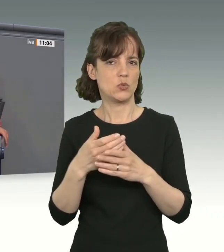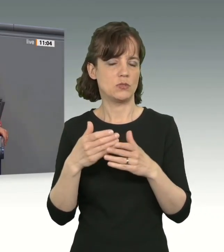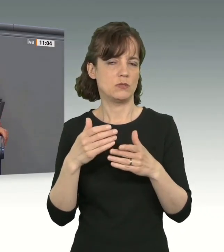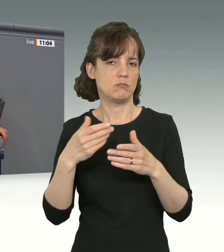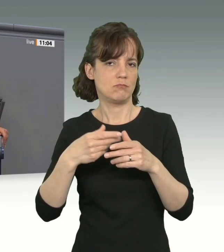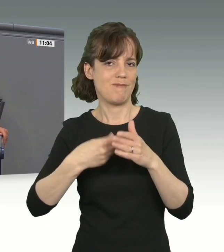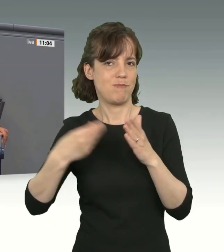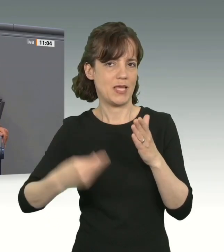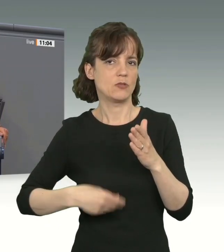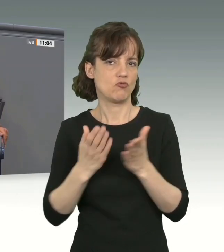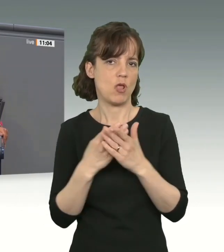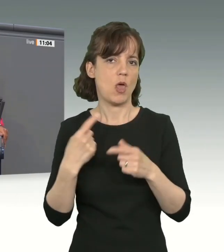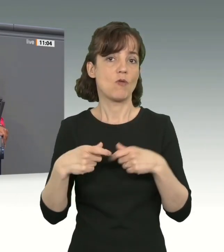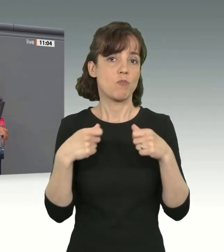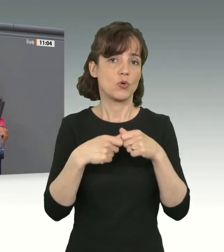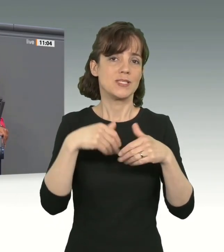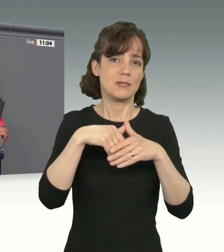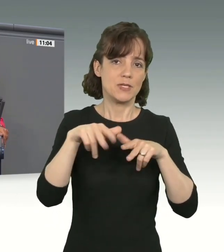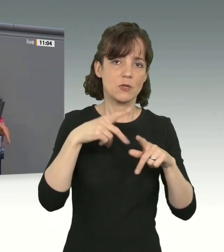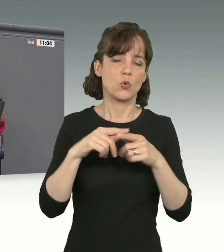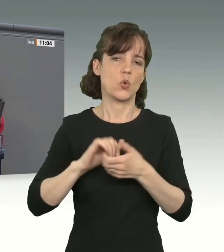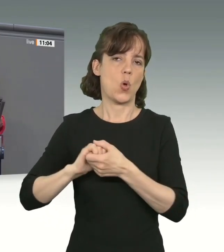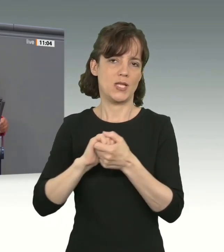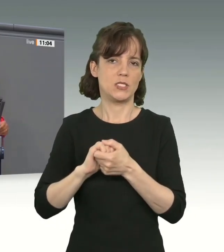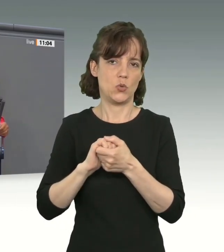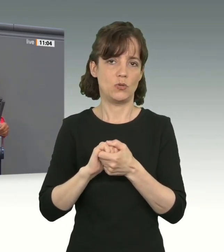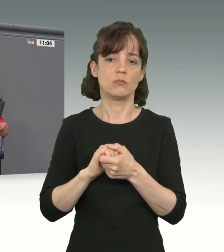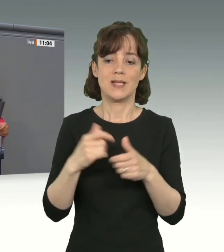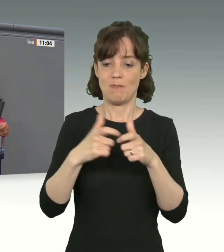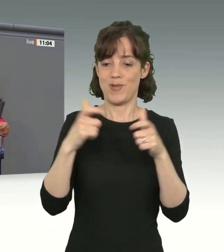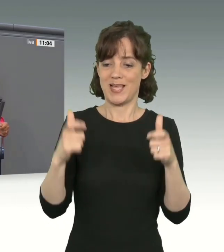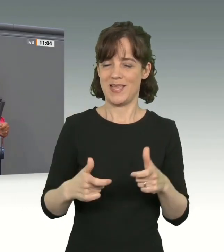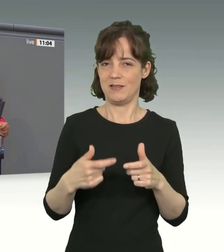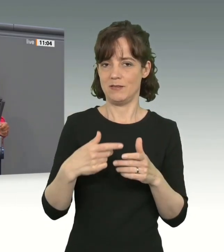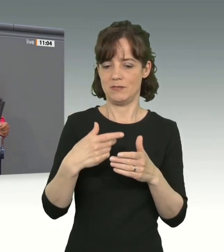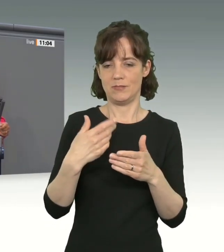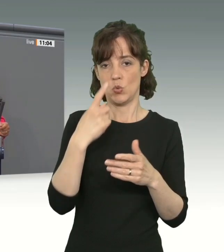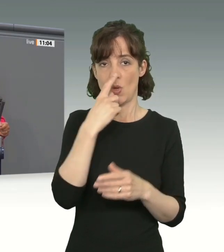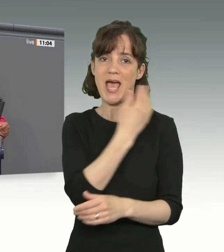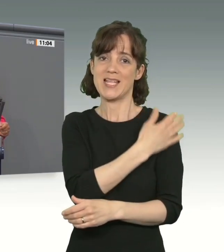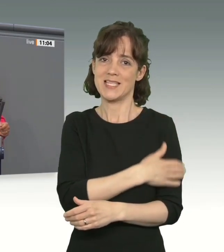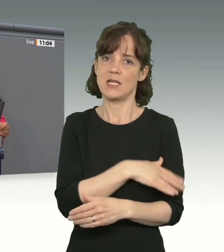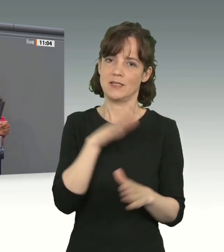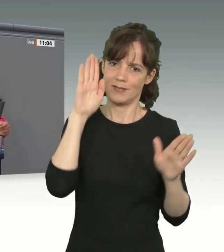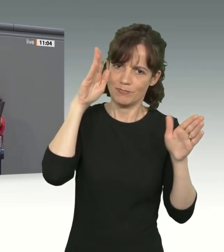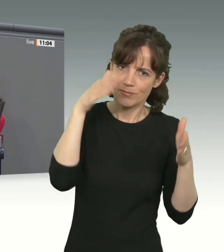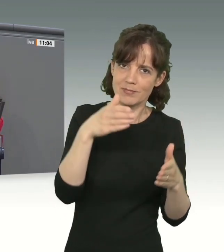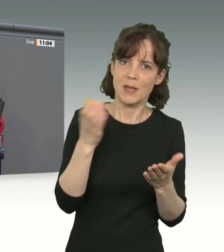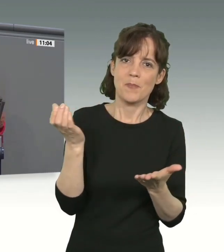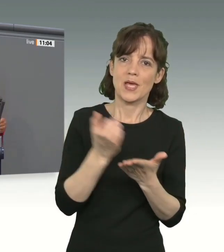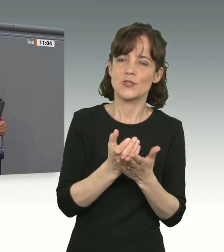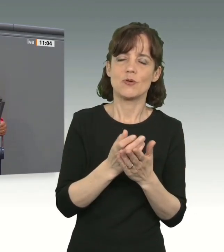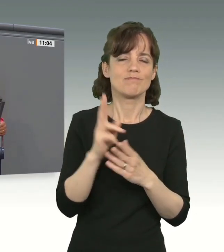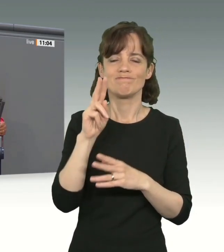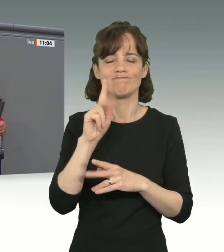sowohl im Bundesinnenministerium als auch in der Koalition. Es wird ein Paket, das nicht nur einseitig auf das Thema Migration blickt, sondern die verschiedenen